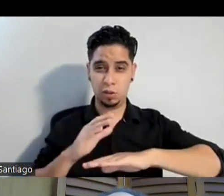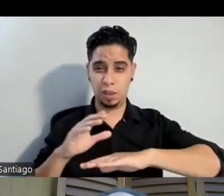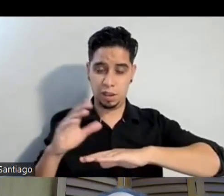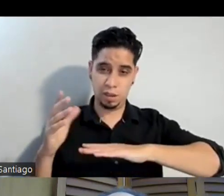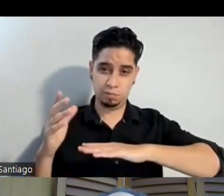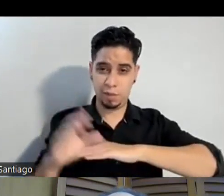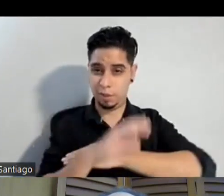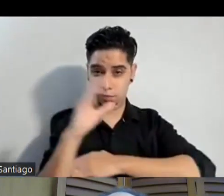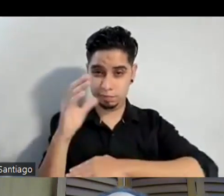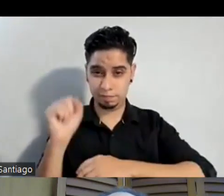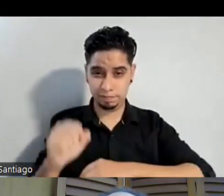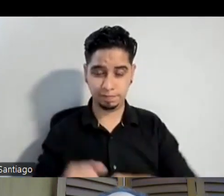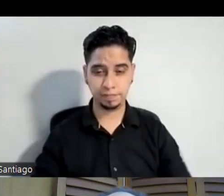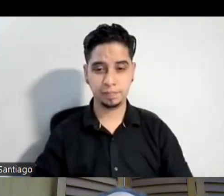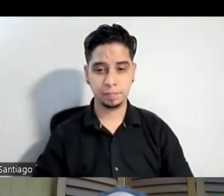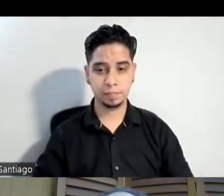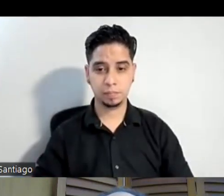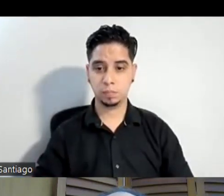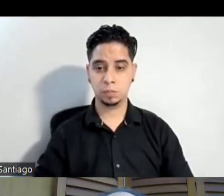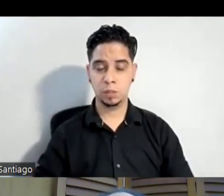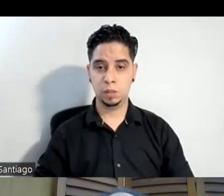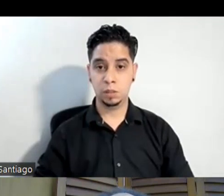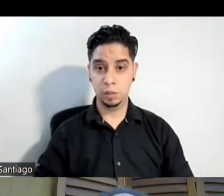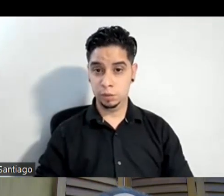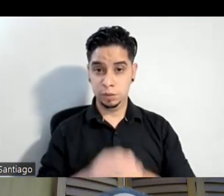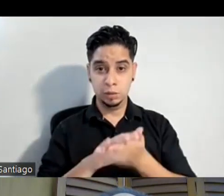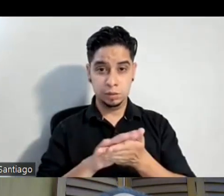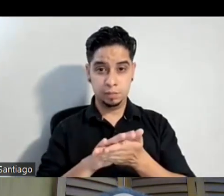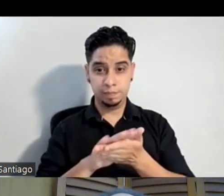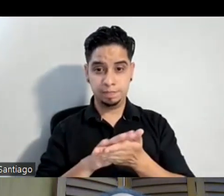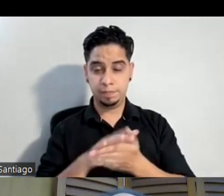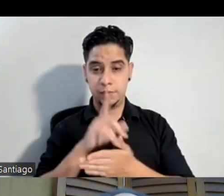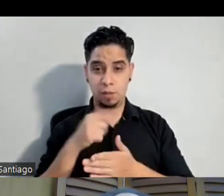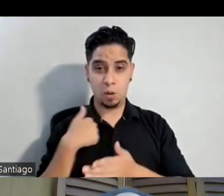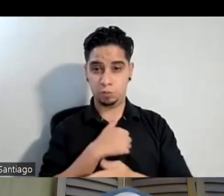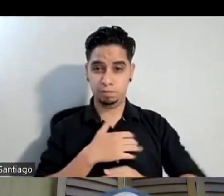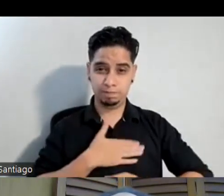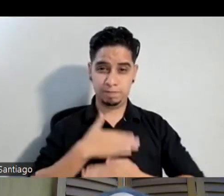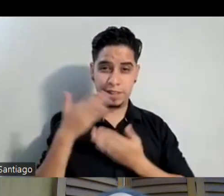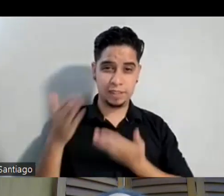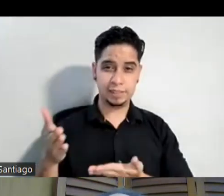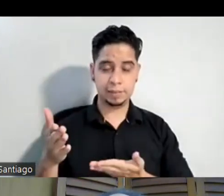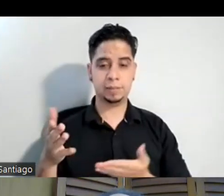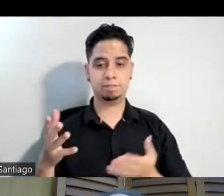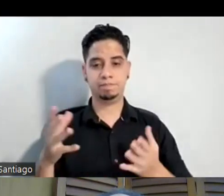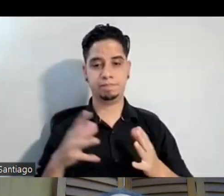y pues está bien chévere estamos pasándola bien allí estamos ultimando los